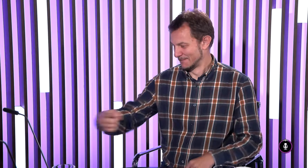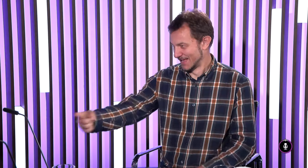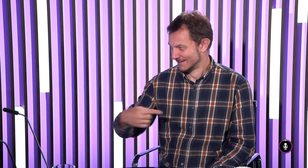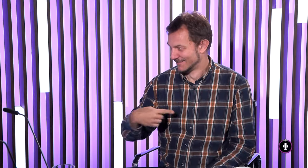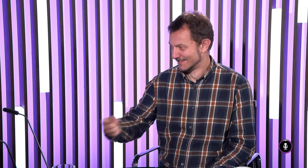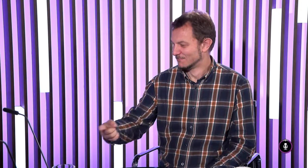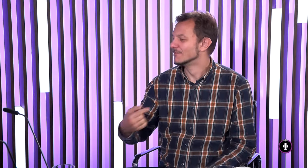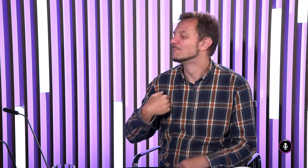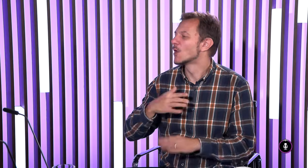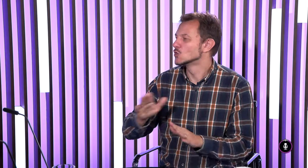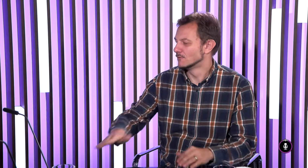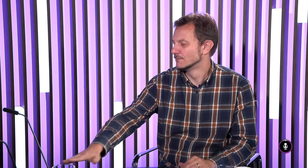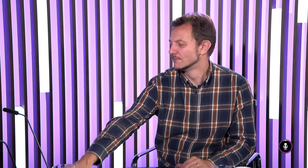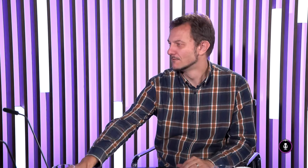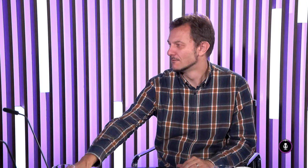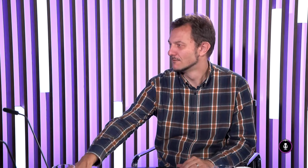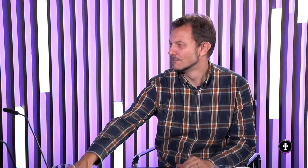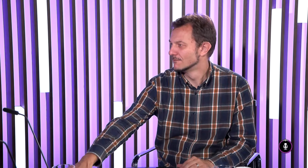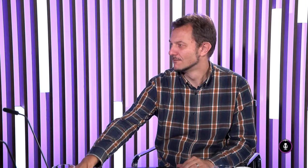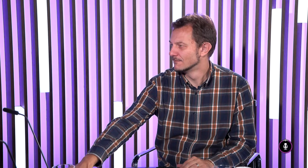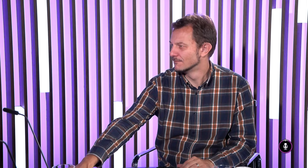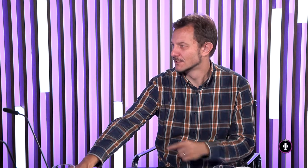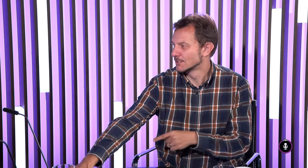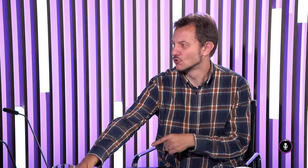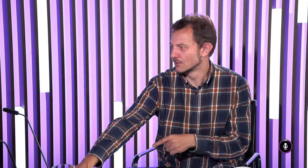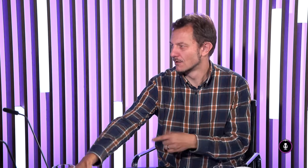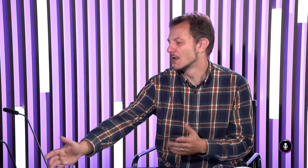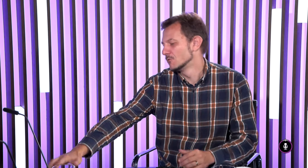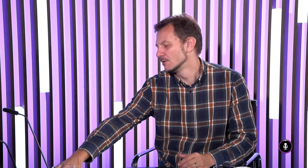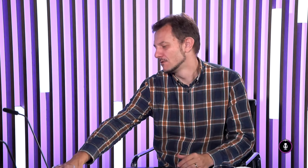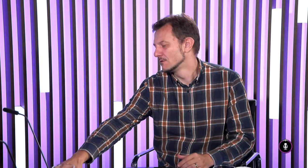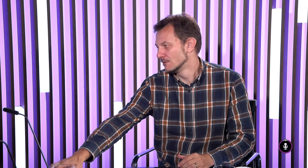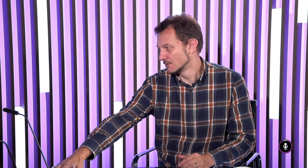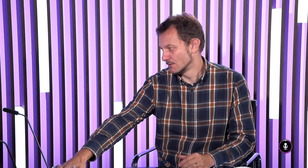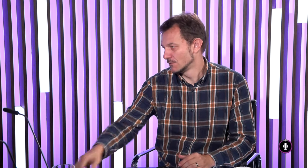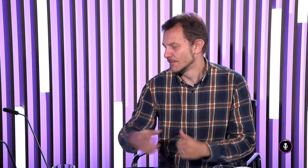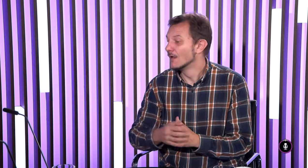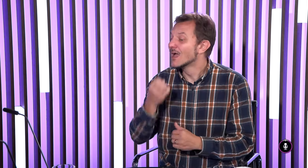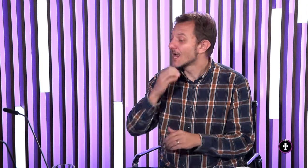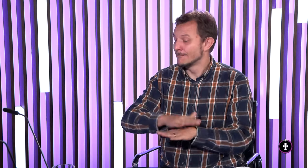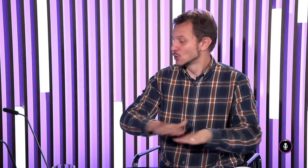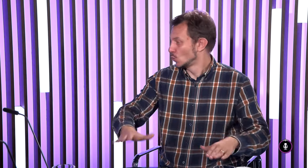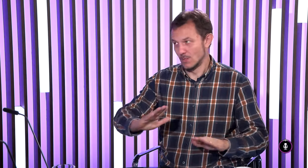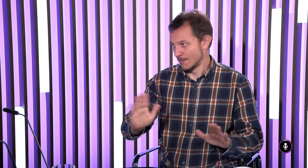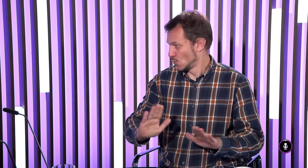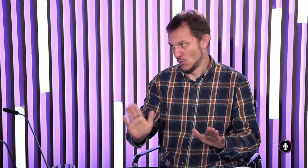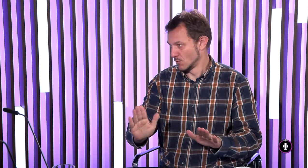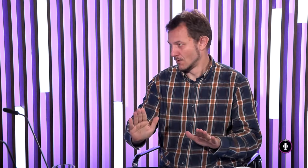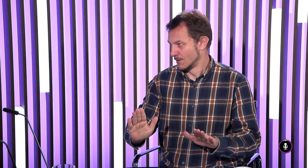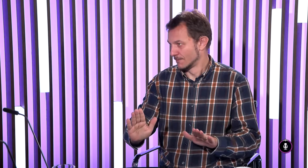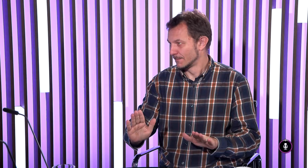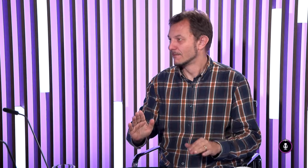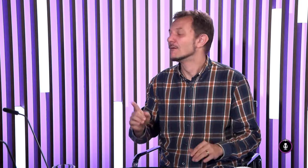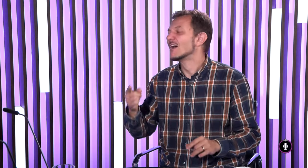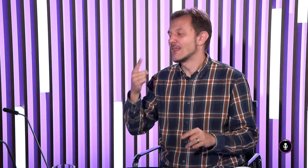teraz keď tu sedíme takto je správny spôsob alebo môžem takto zaklopať a keby